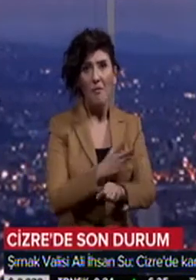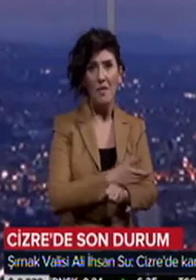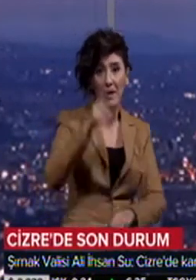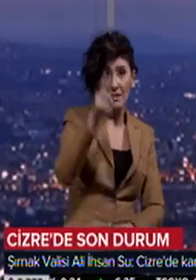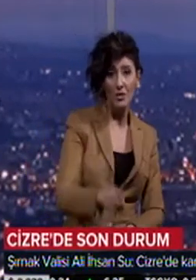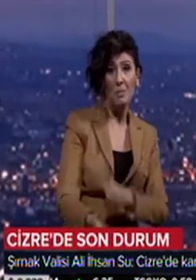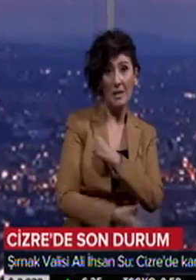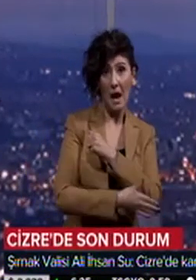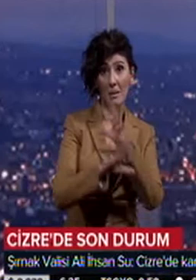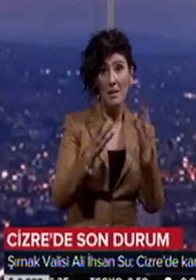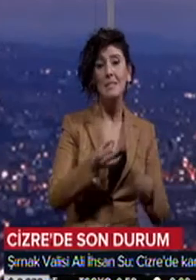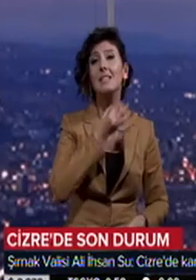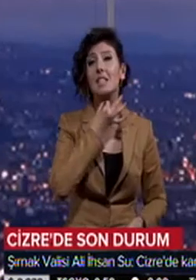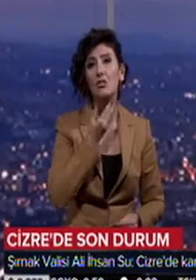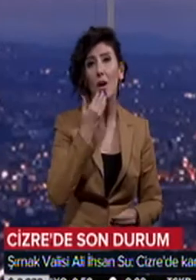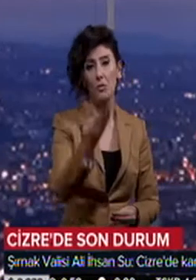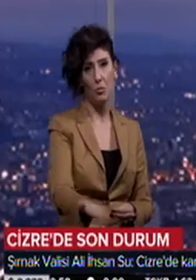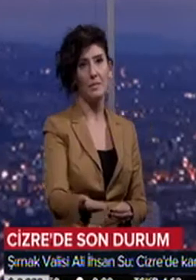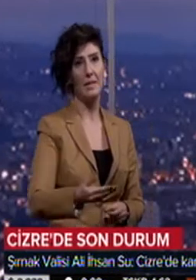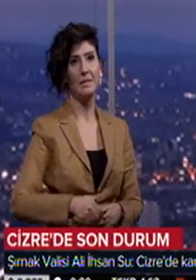vatandaşlarımızın yardım etmesini rica ediyorum dedi.